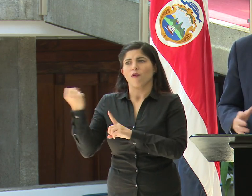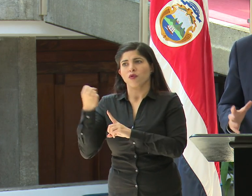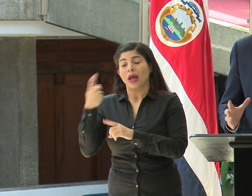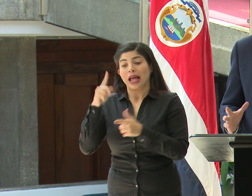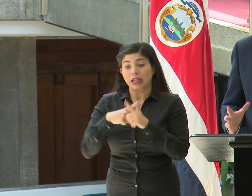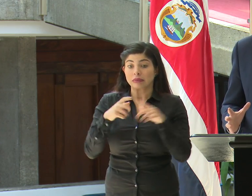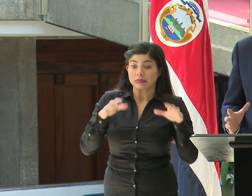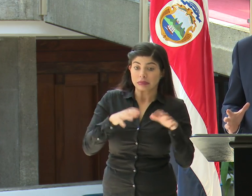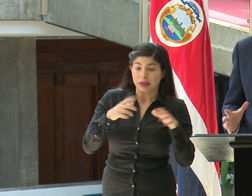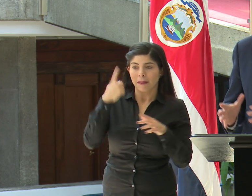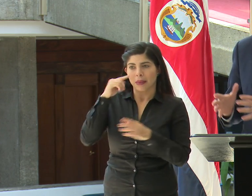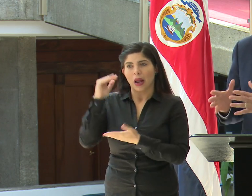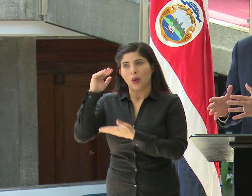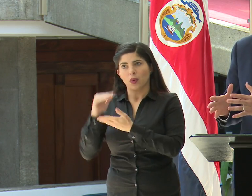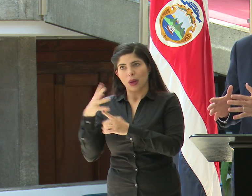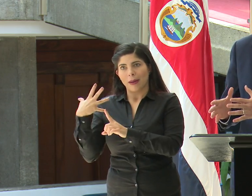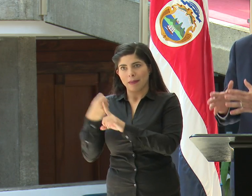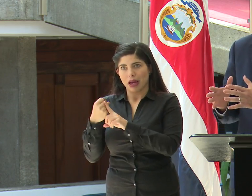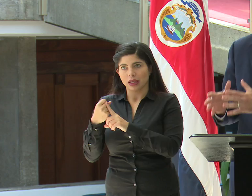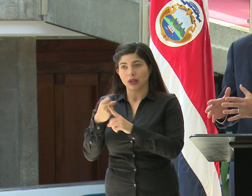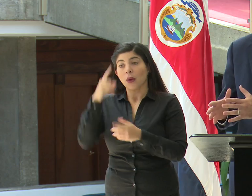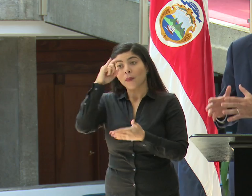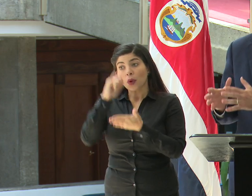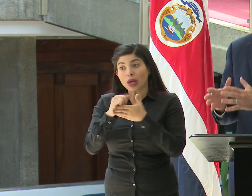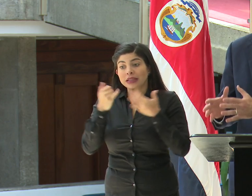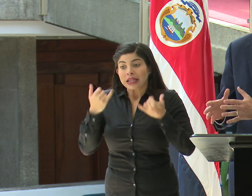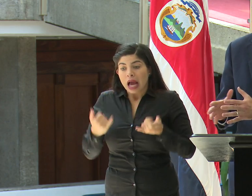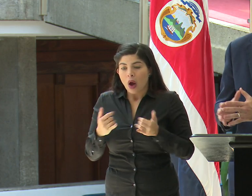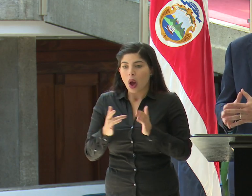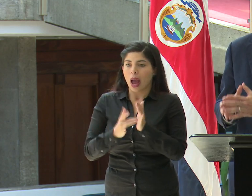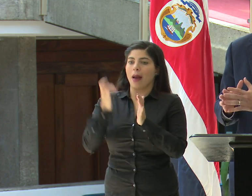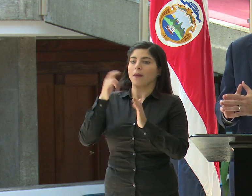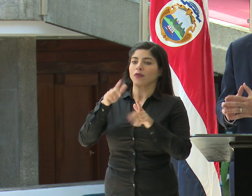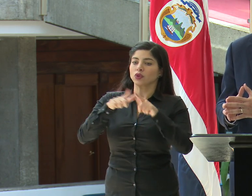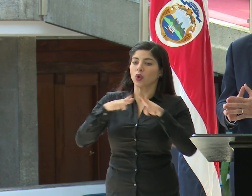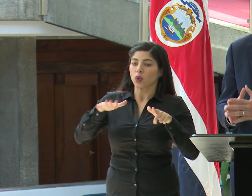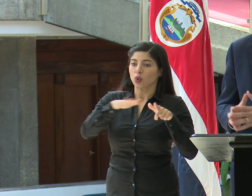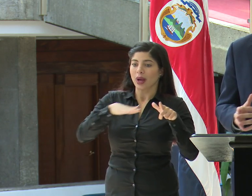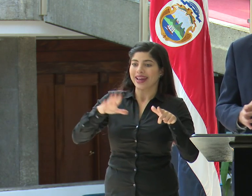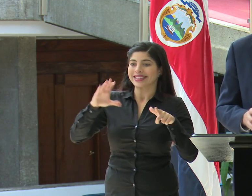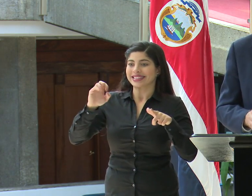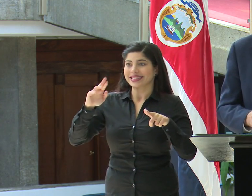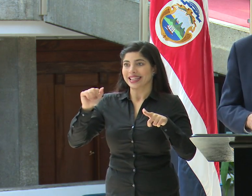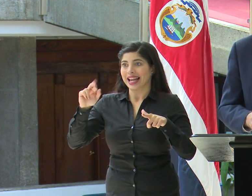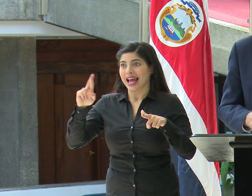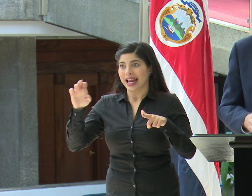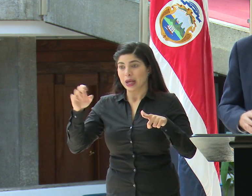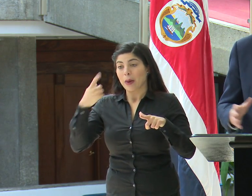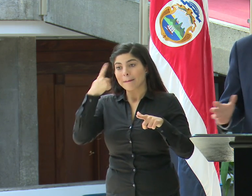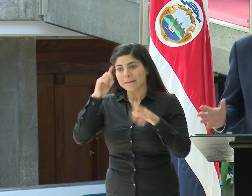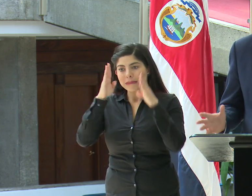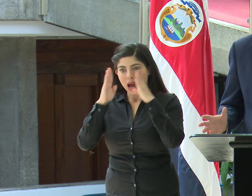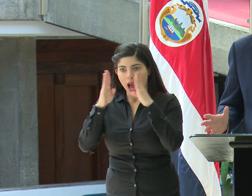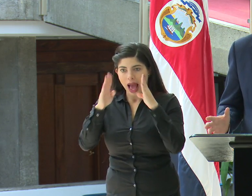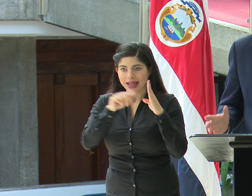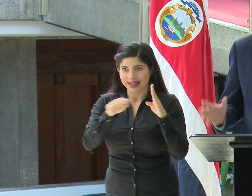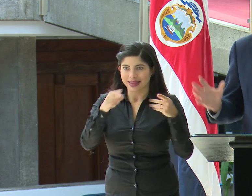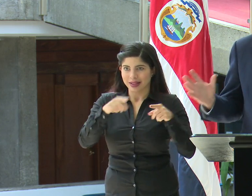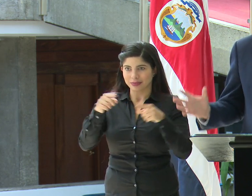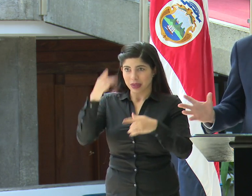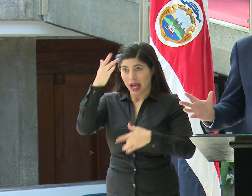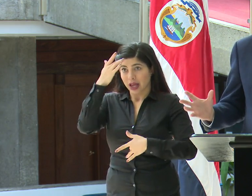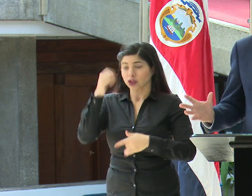Y esa es la lógica de por qué estamos aprovechando las instalaciones del CENARE para este tipo de casos. Pero no quiere decir